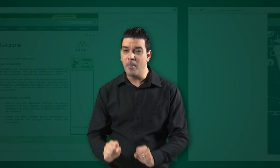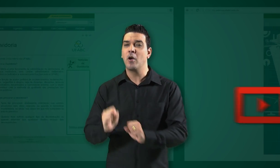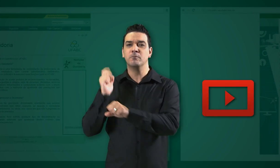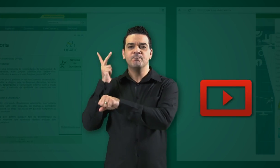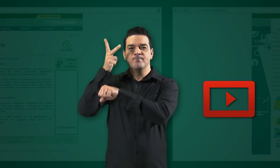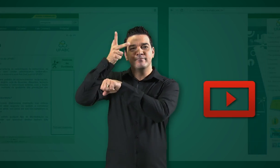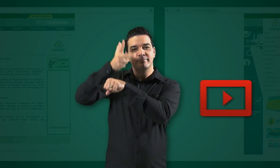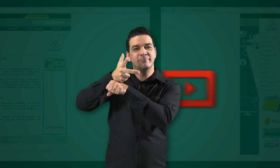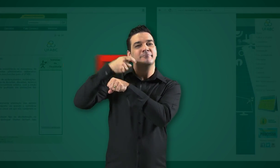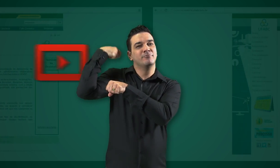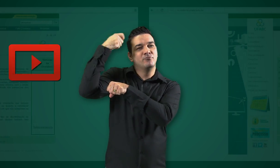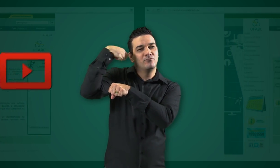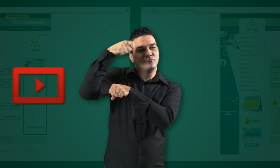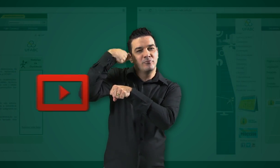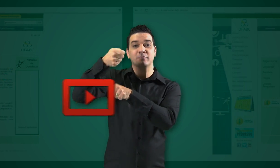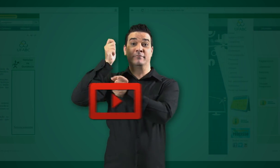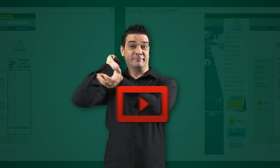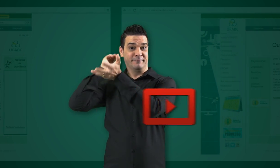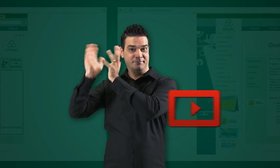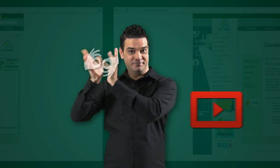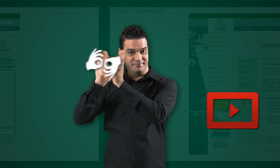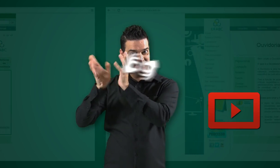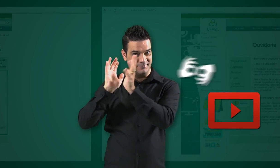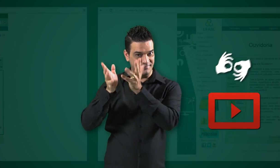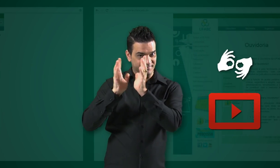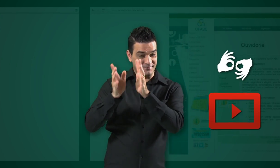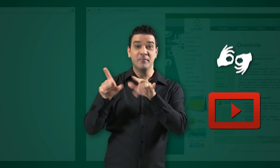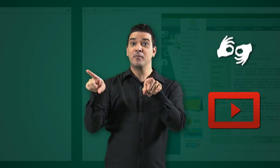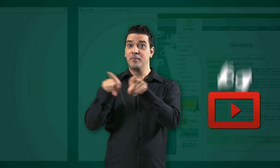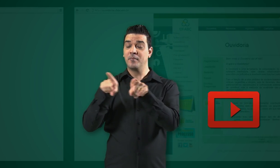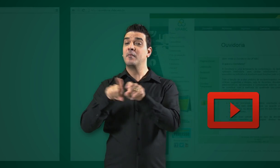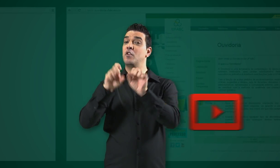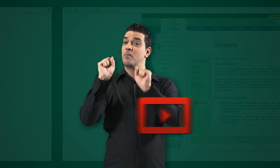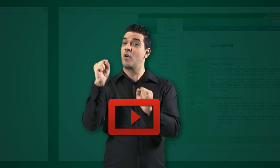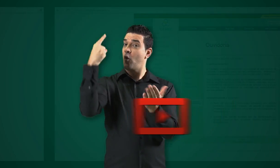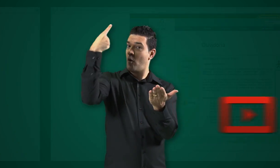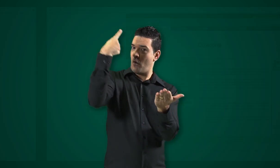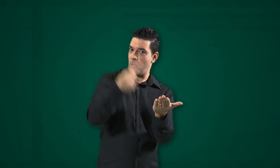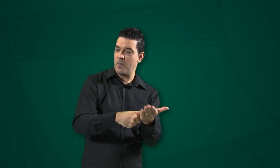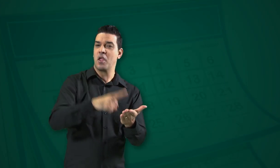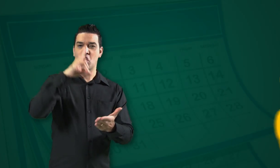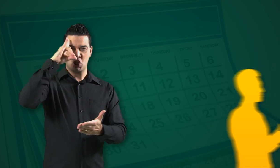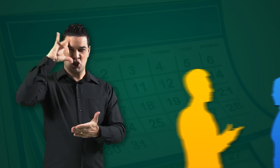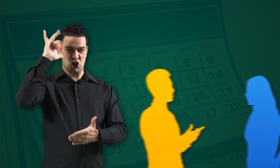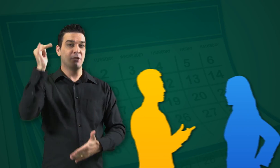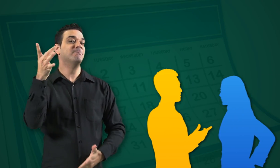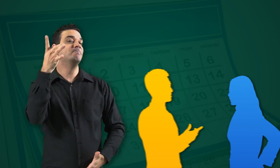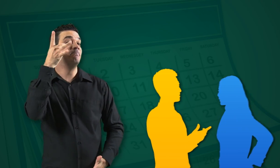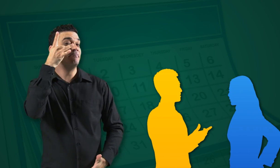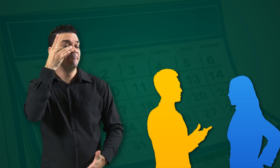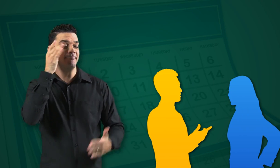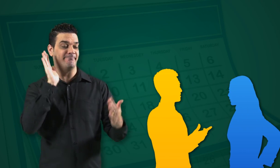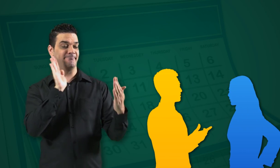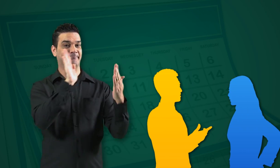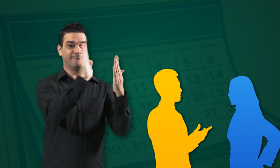aceitas solicitações por meio de vídeo em libras e agendamentos para atendimento presencial